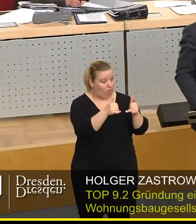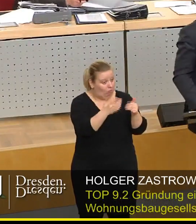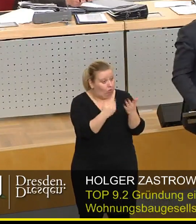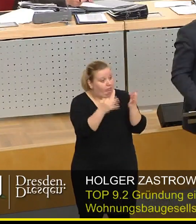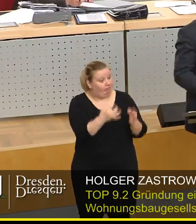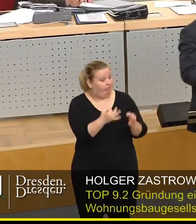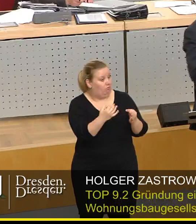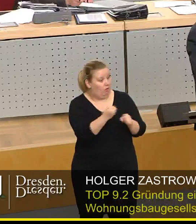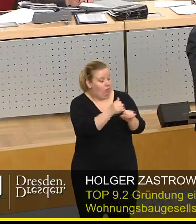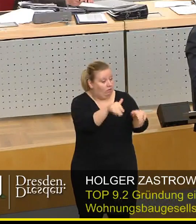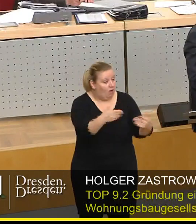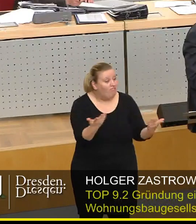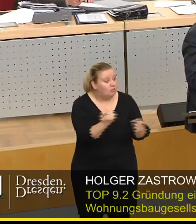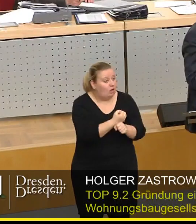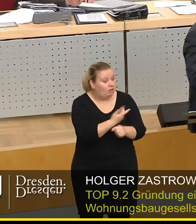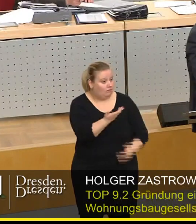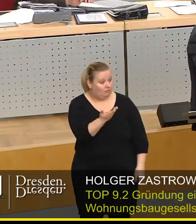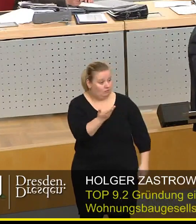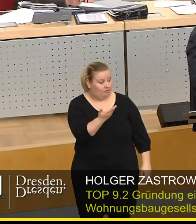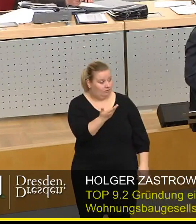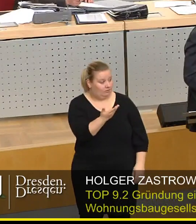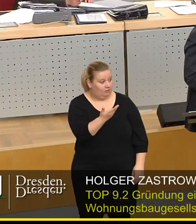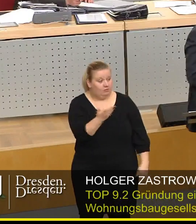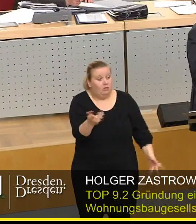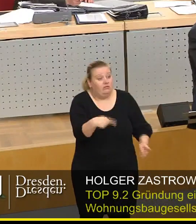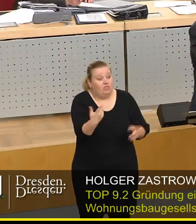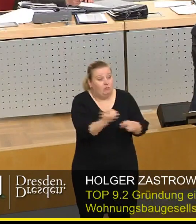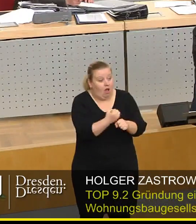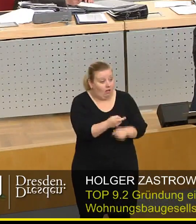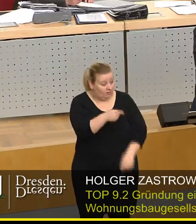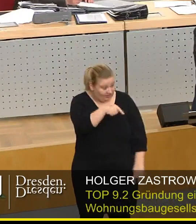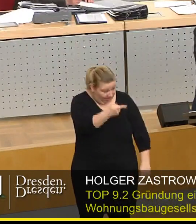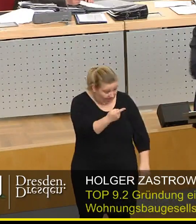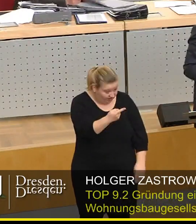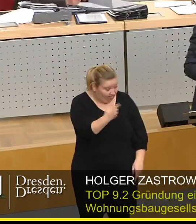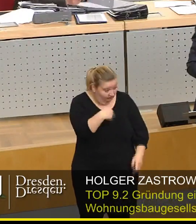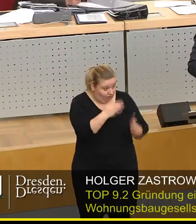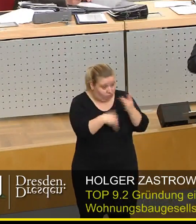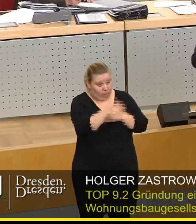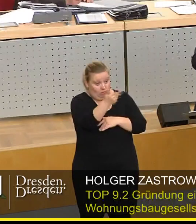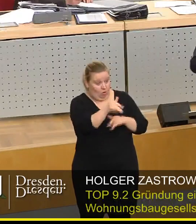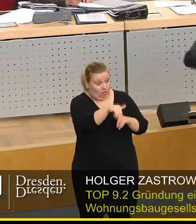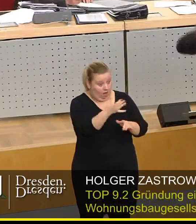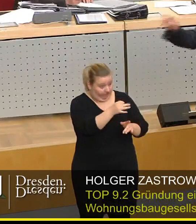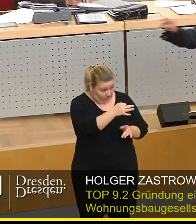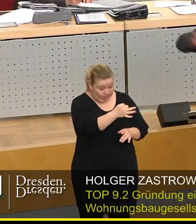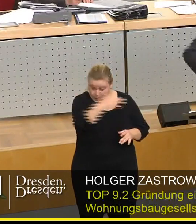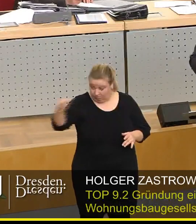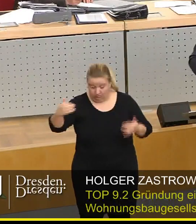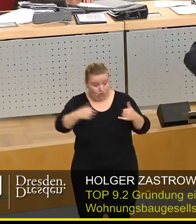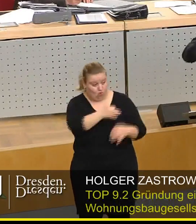erfüllt? Das müssen Sie doch kontrollieren. Da müssen Sie doch etwas tun. Wollen Sie ihn dann, weil er die Kriterien nicht mehr erfüllt, dazu zwingen,